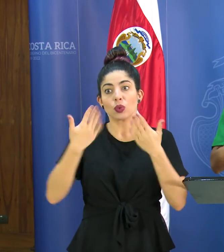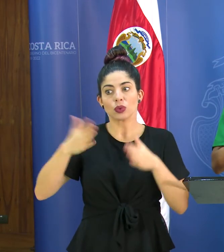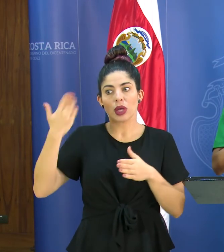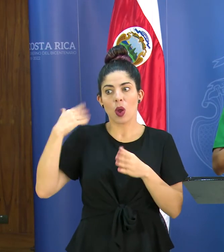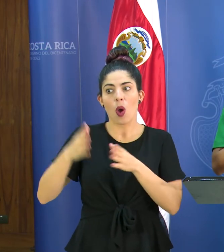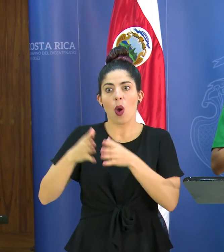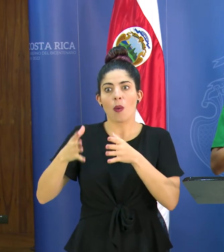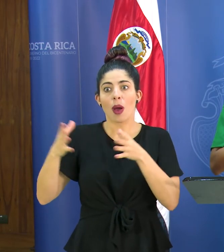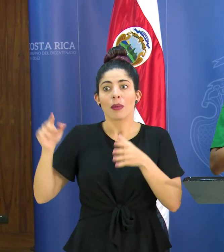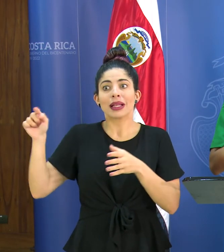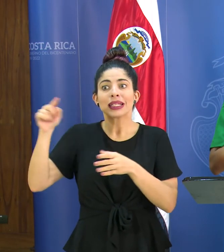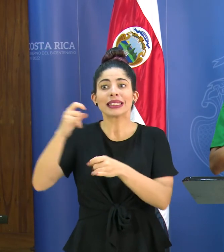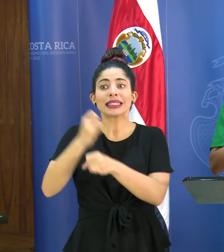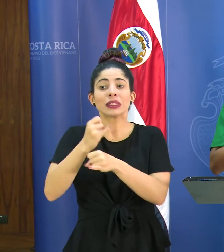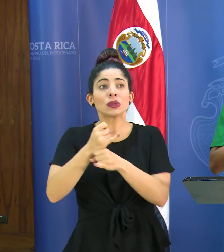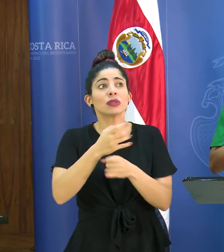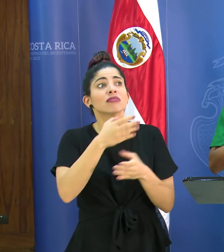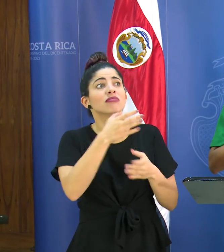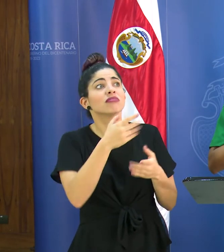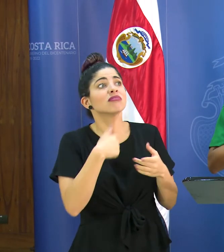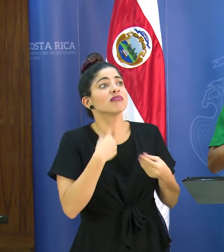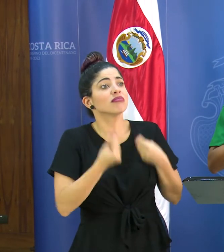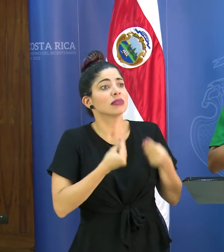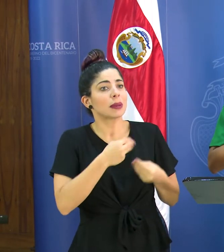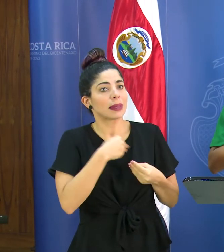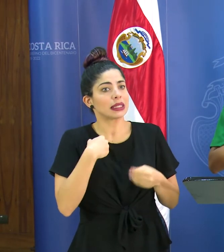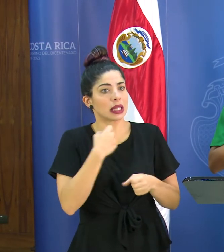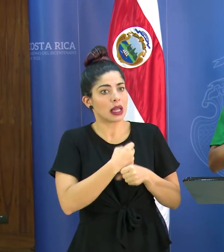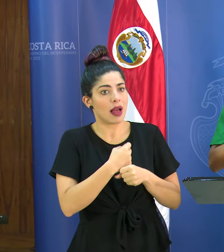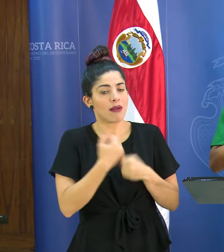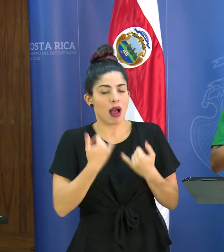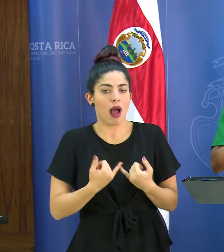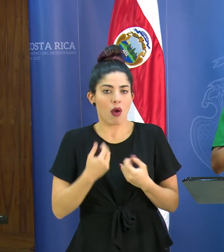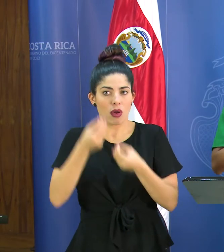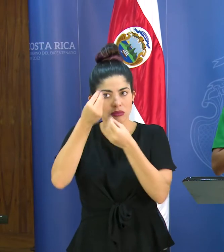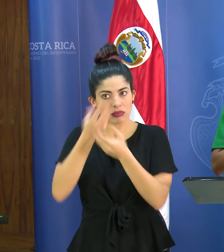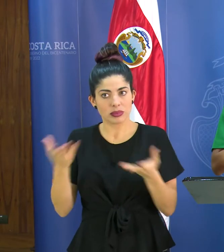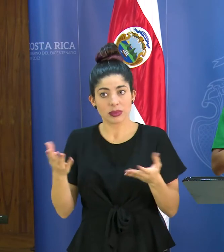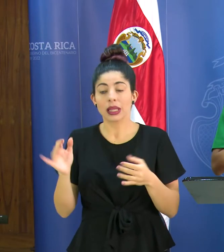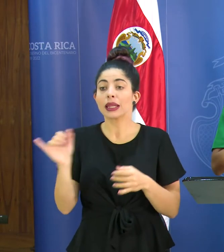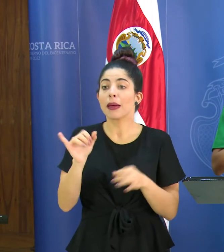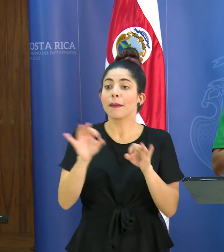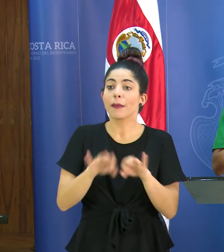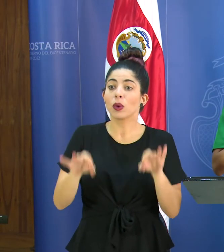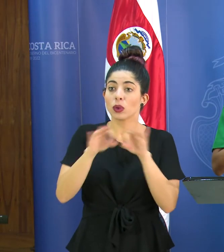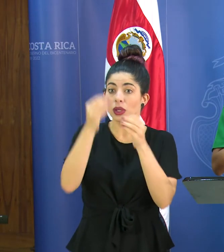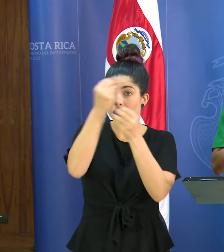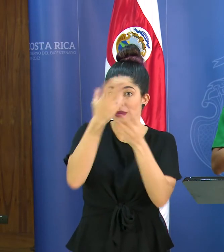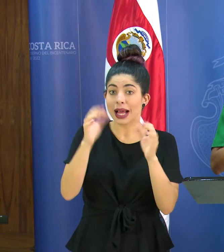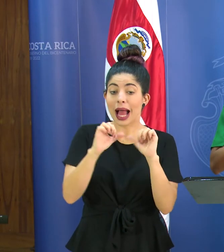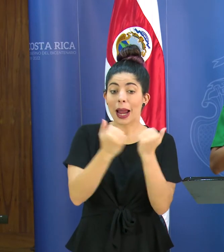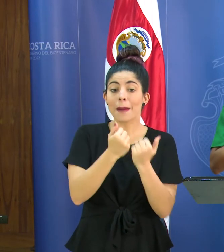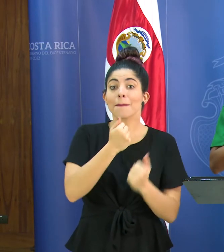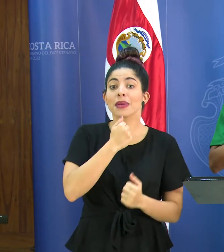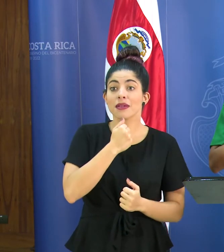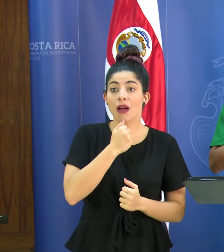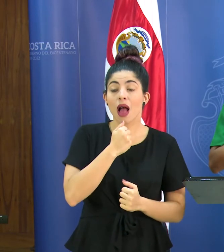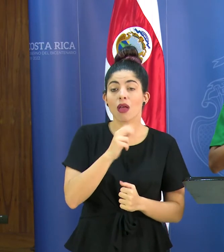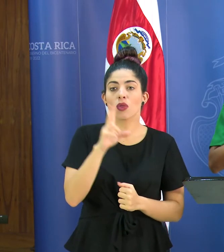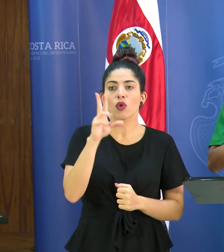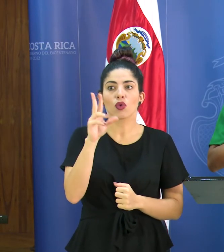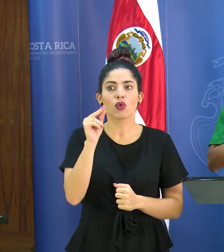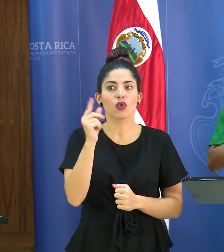incrementando de parte de las instituciones de cuál es el alineamiento del ministerio de trabajo también es importante decirlo para el sector privado no sólo